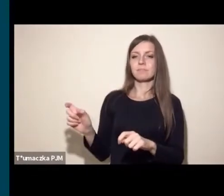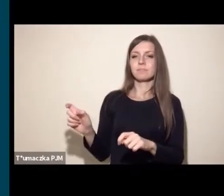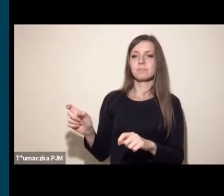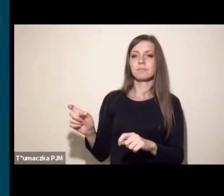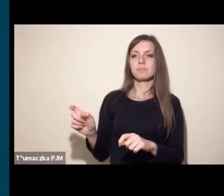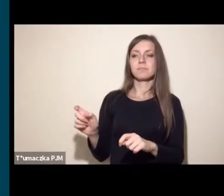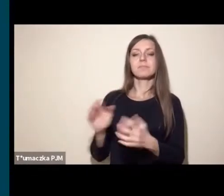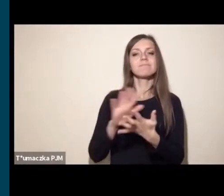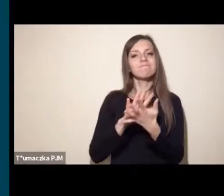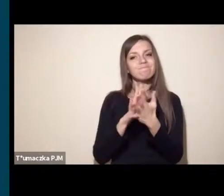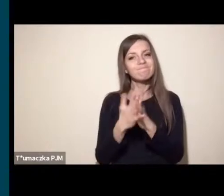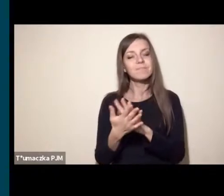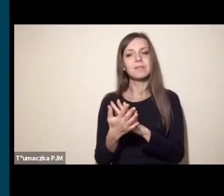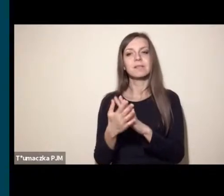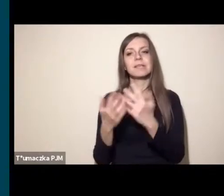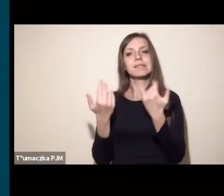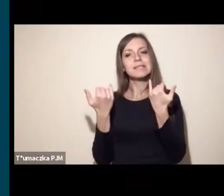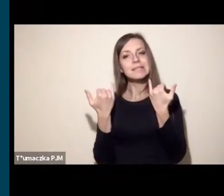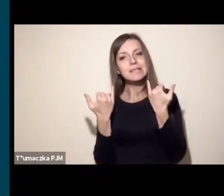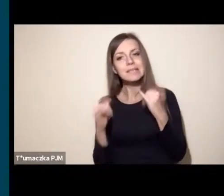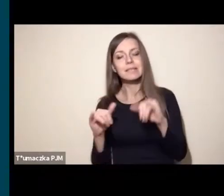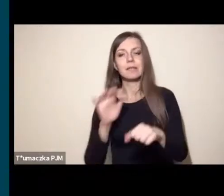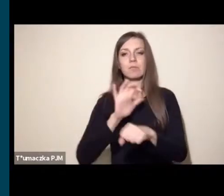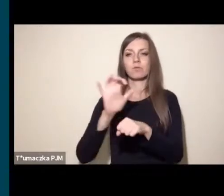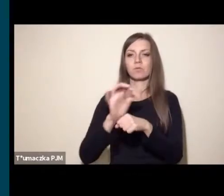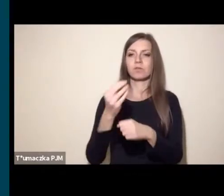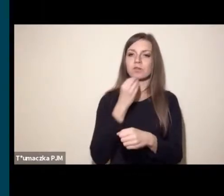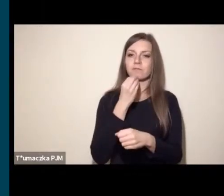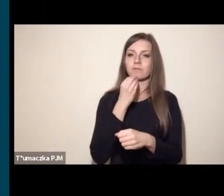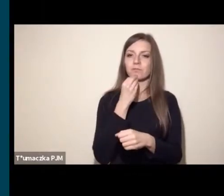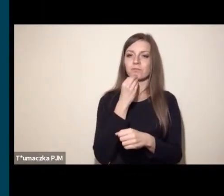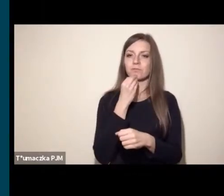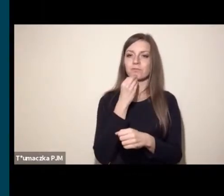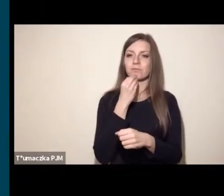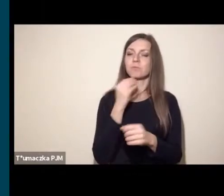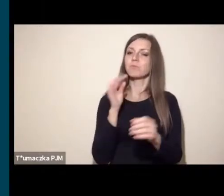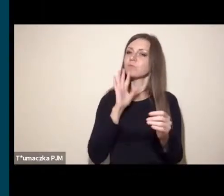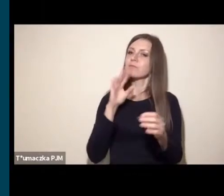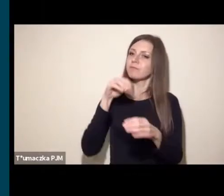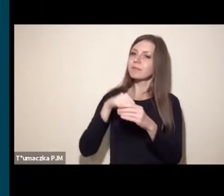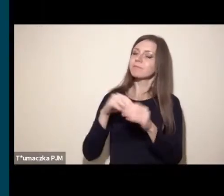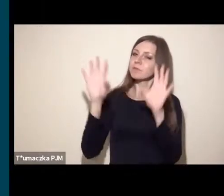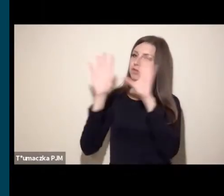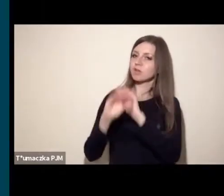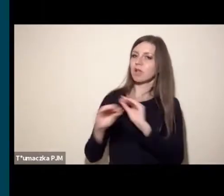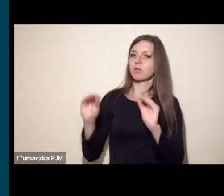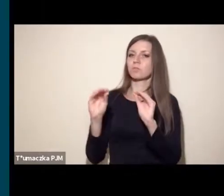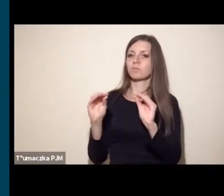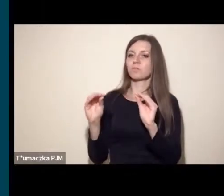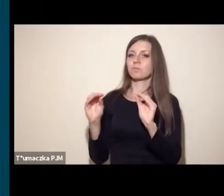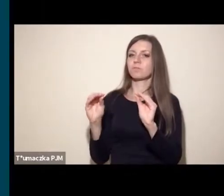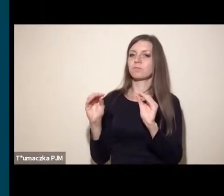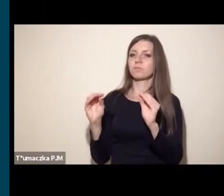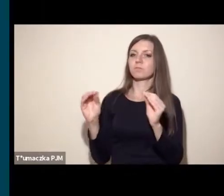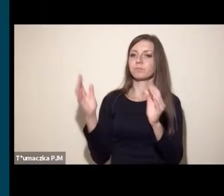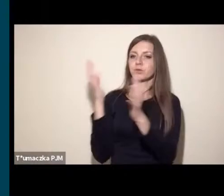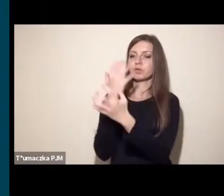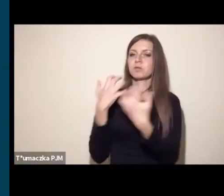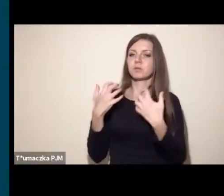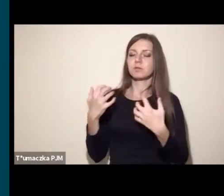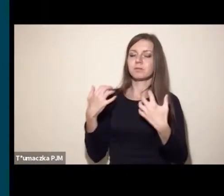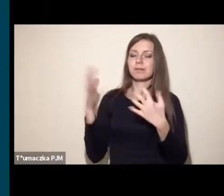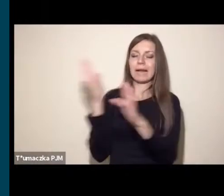zmian klimatu, zrównoważoną produkcję żywności na bazie roślin. To ma kluczowe znaczenie,